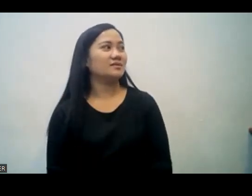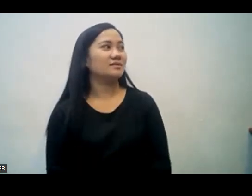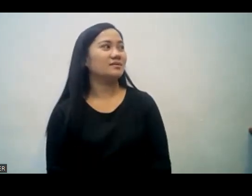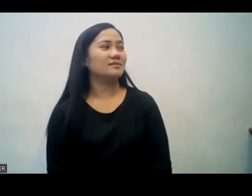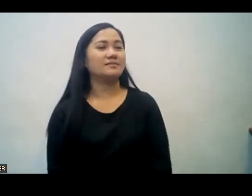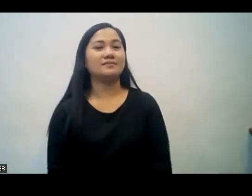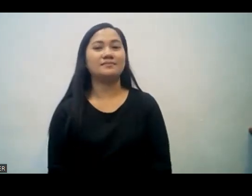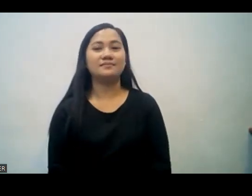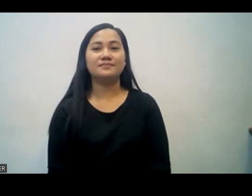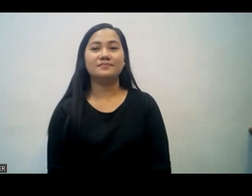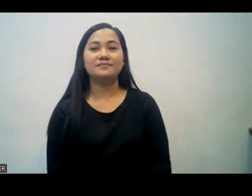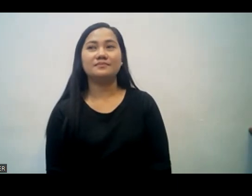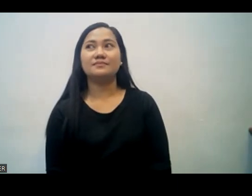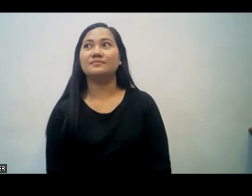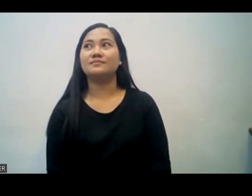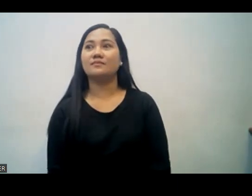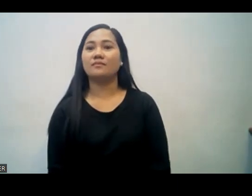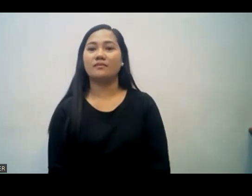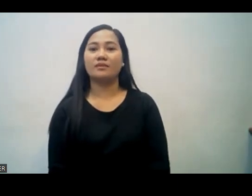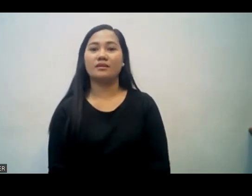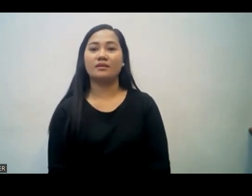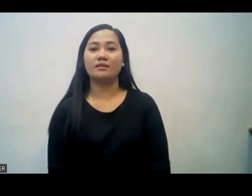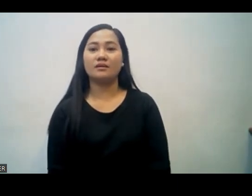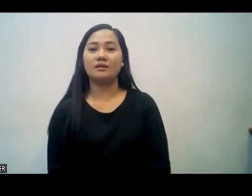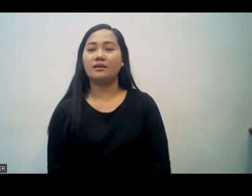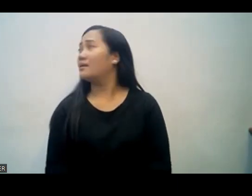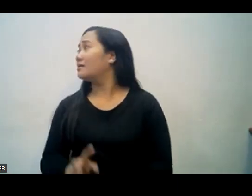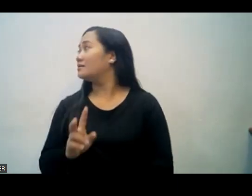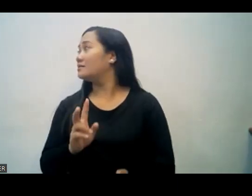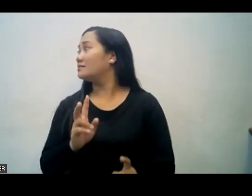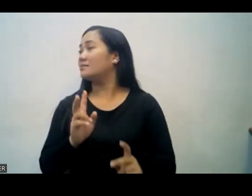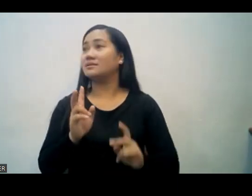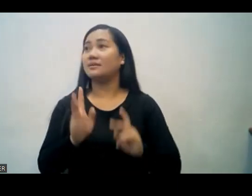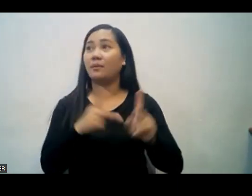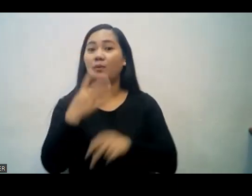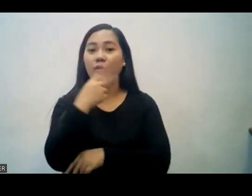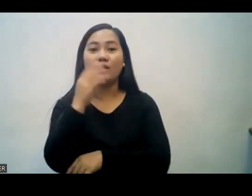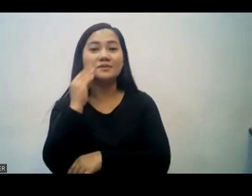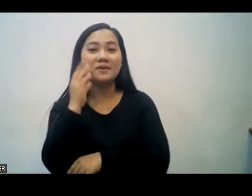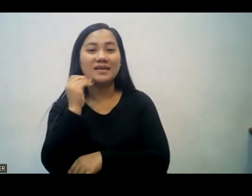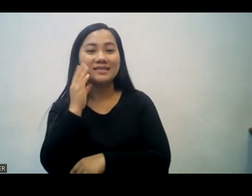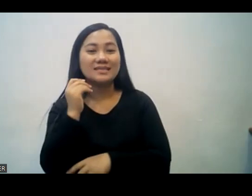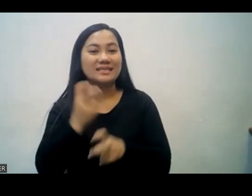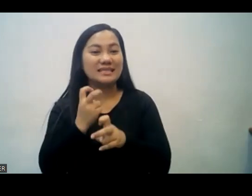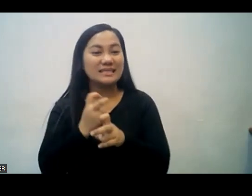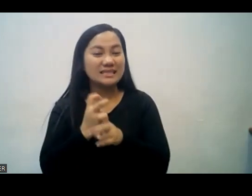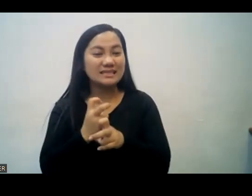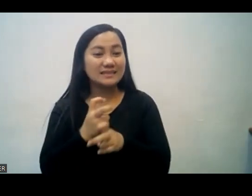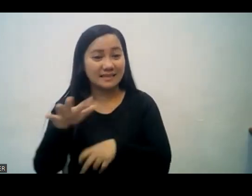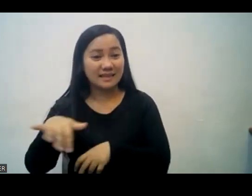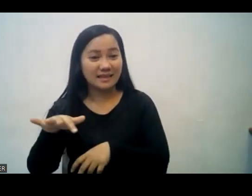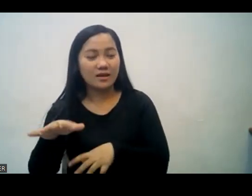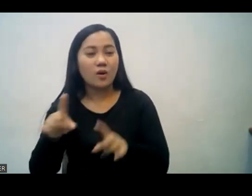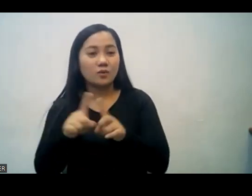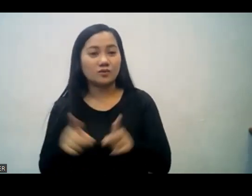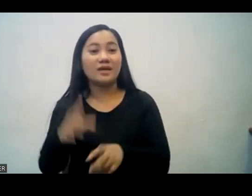they can comfort others. Kaya yung mga tao po na nakakaranas ng kahirapan at nakaranas din ng kaaliwan